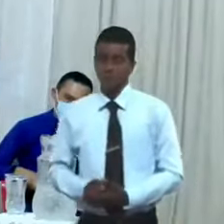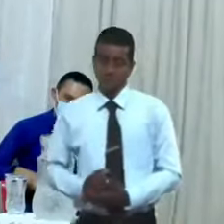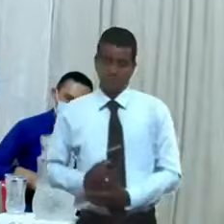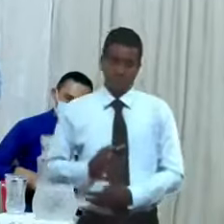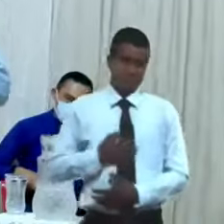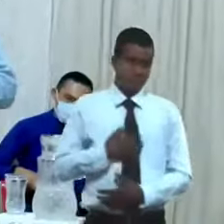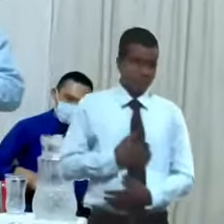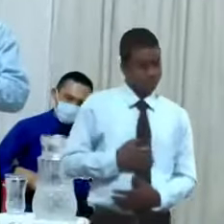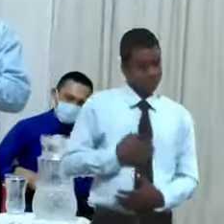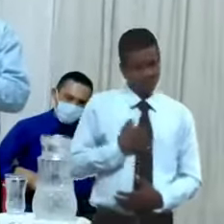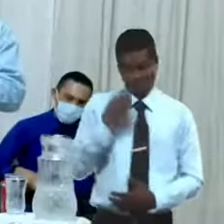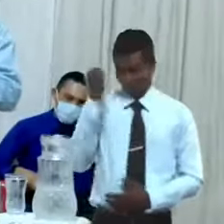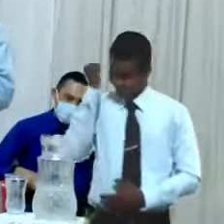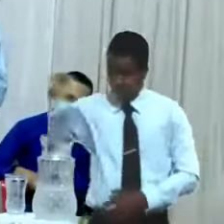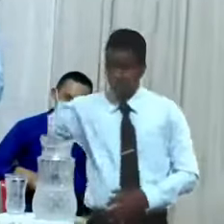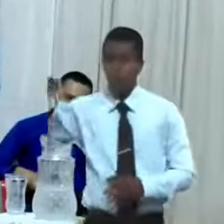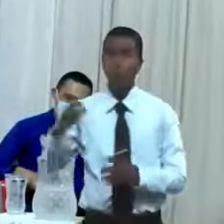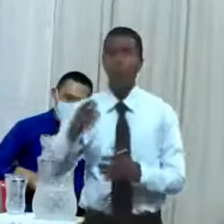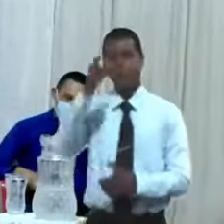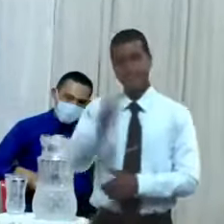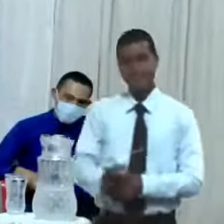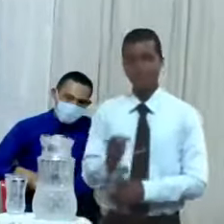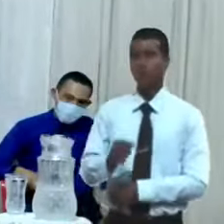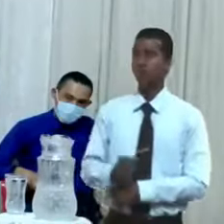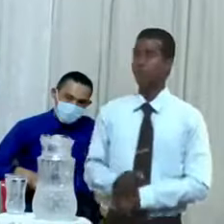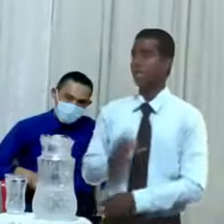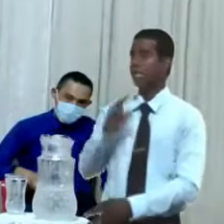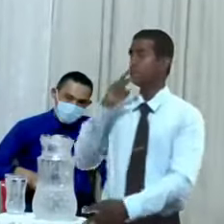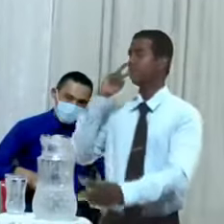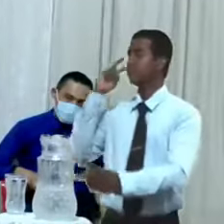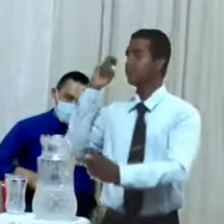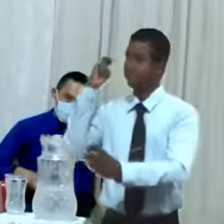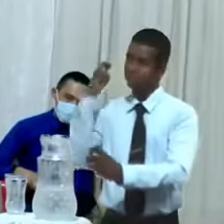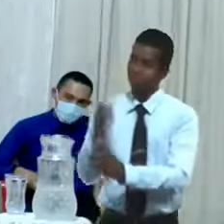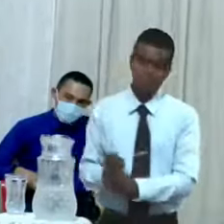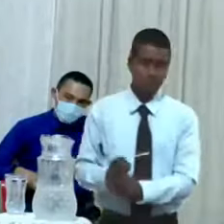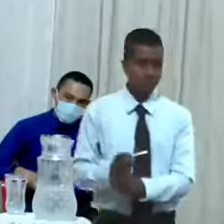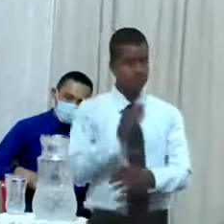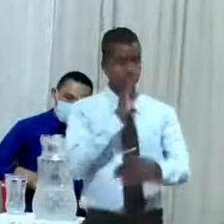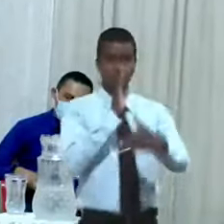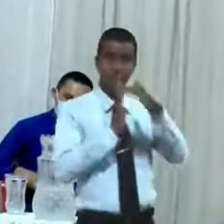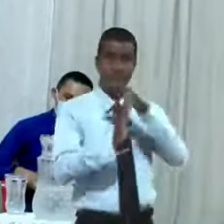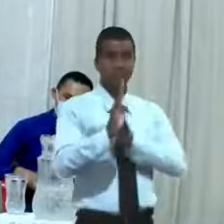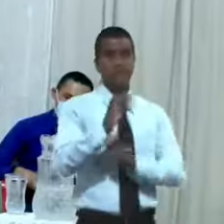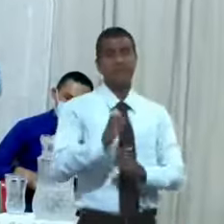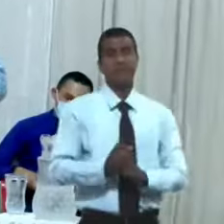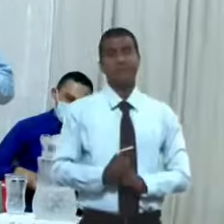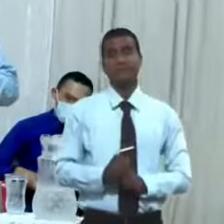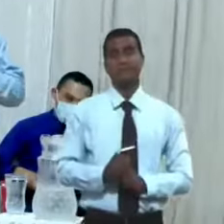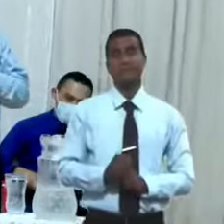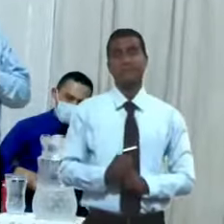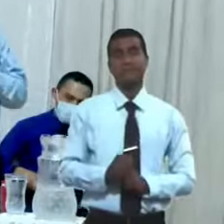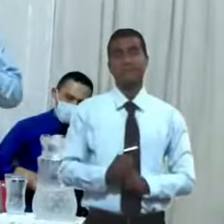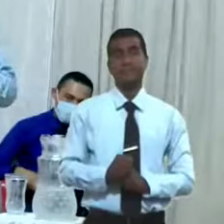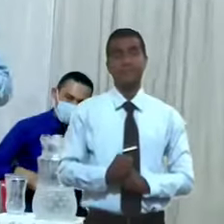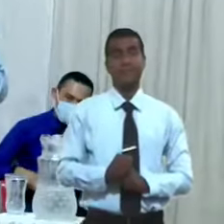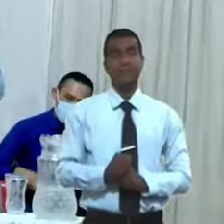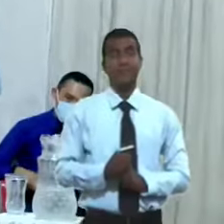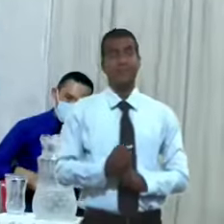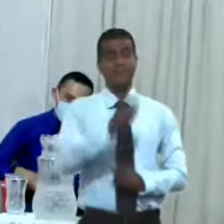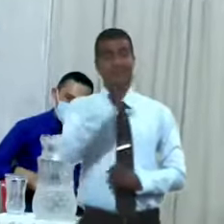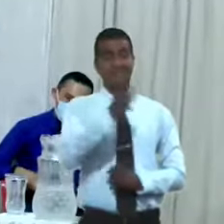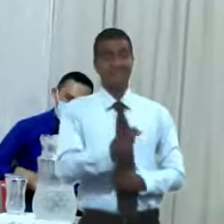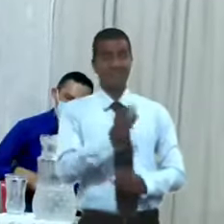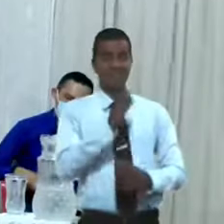Al ser humano le cuesta humillarse. No hay cosa más difícil para un ser humano